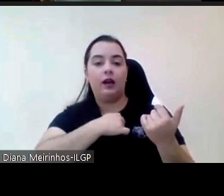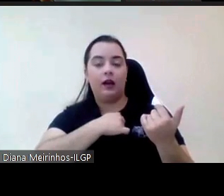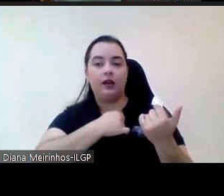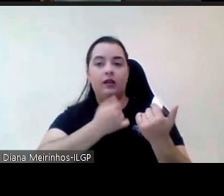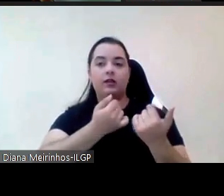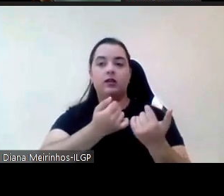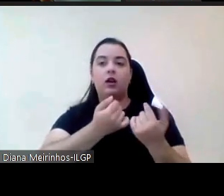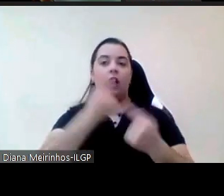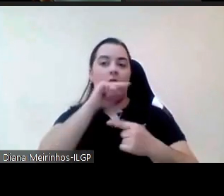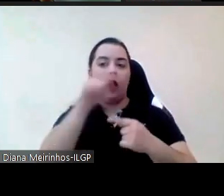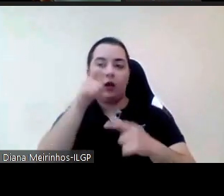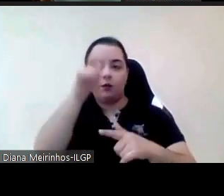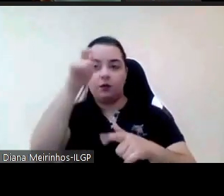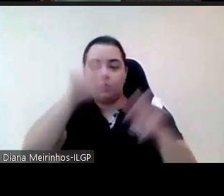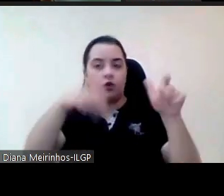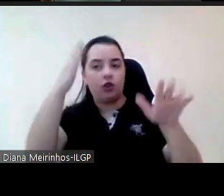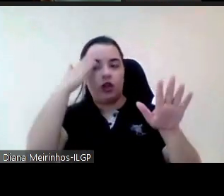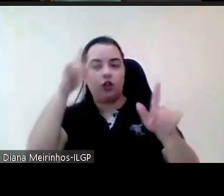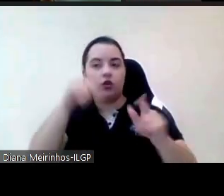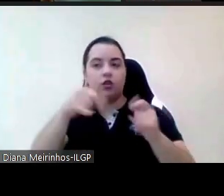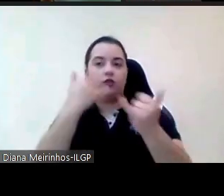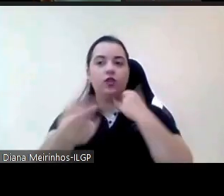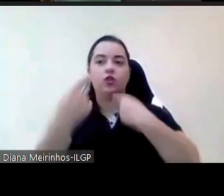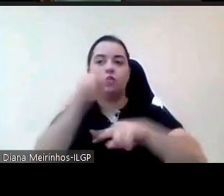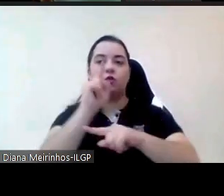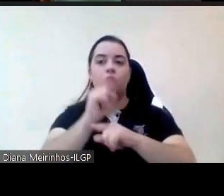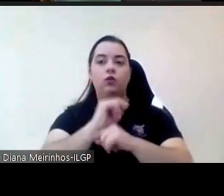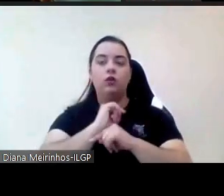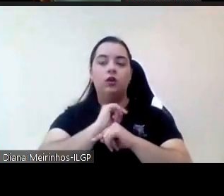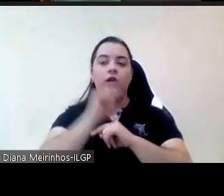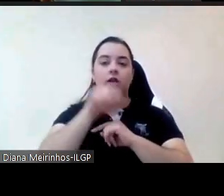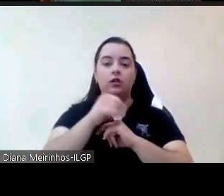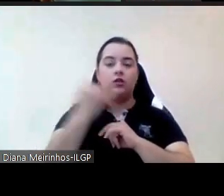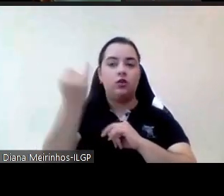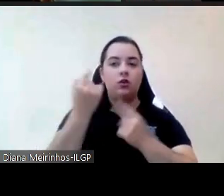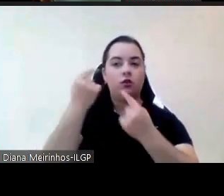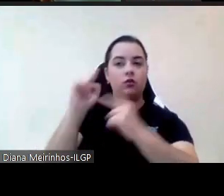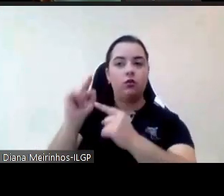essencialmente essa não era tanto institucional mas era mais Ah, está bem